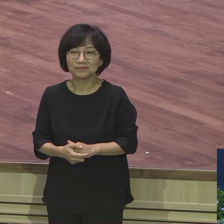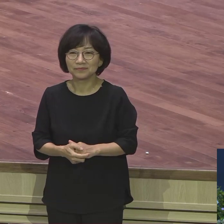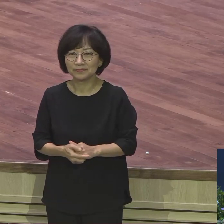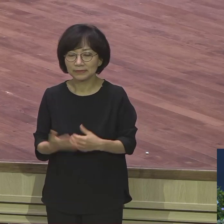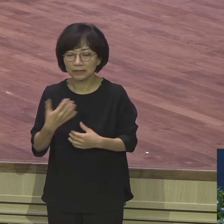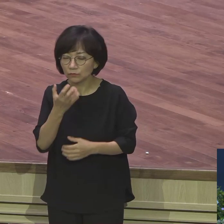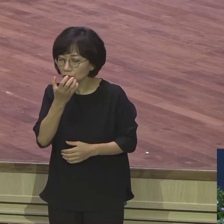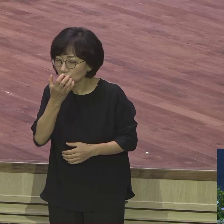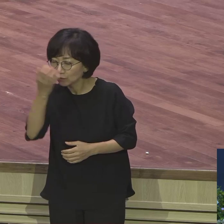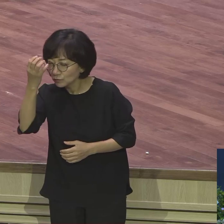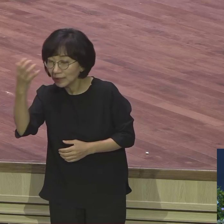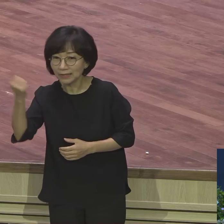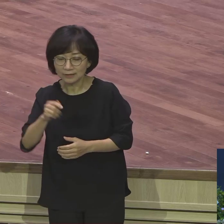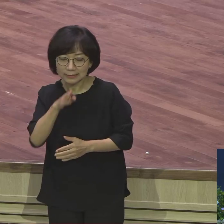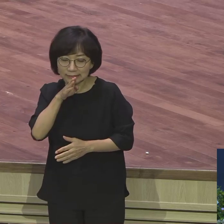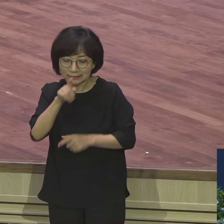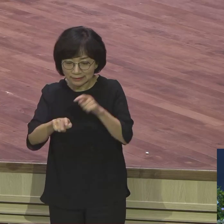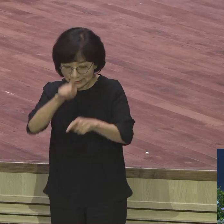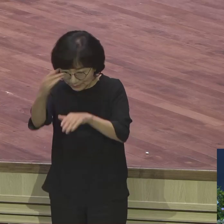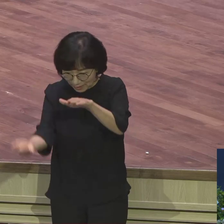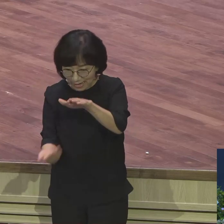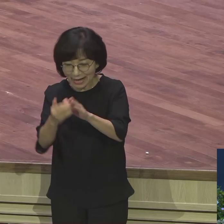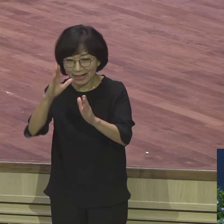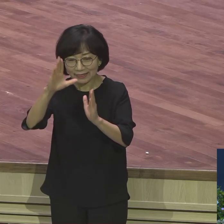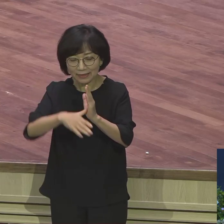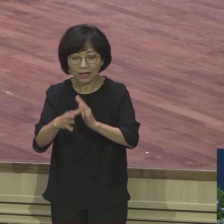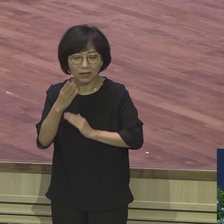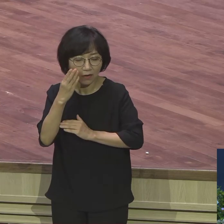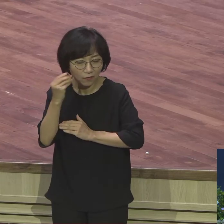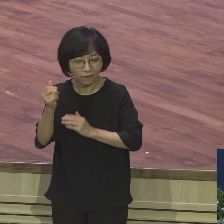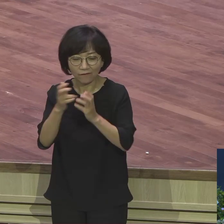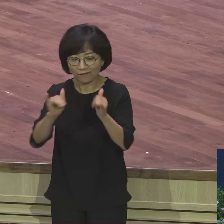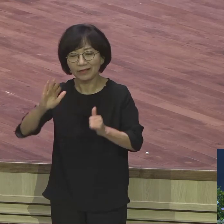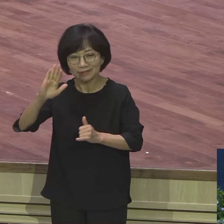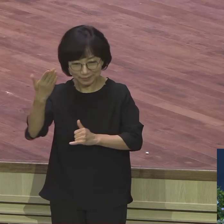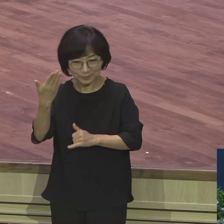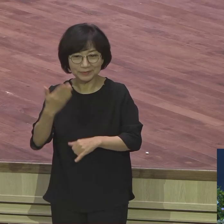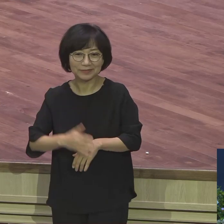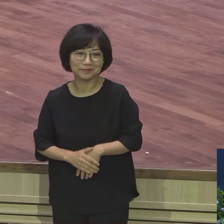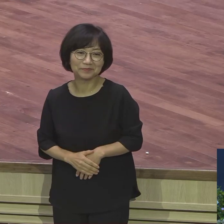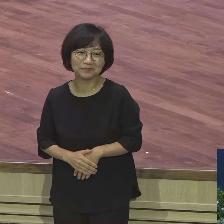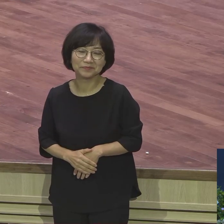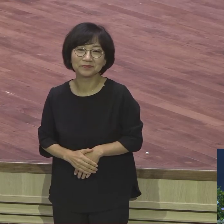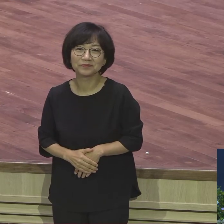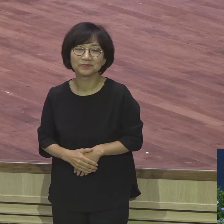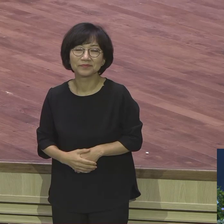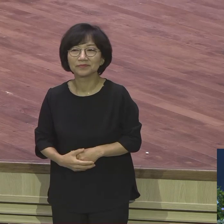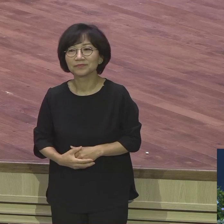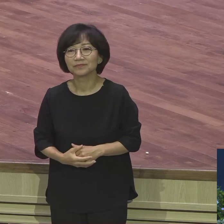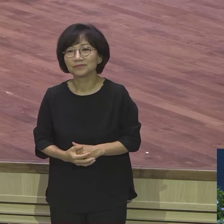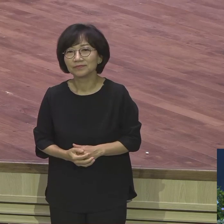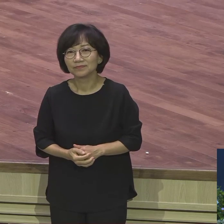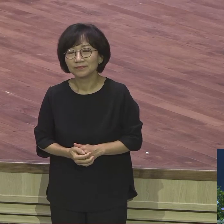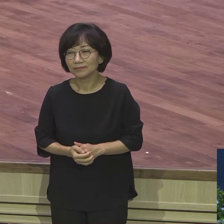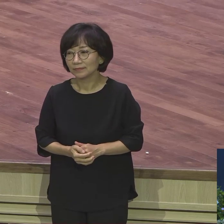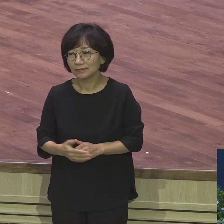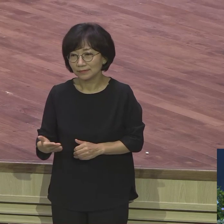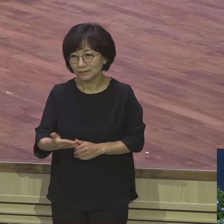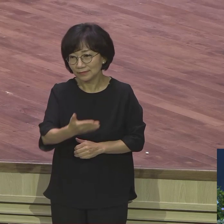형통한 자의 삶이 된다라는 말씀이에요. 이런 성도들이 이런 랩런트들이 다 되시기를 재물로